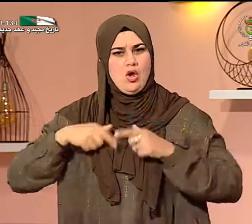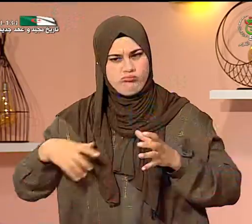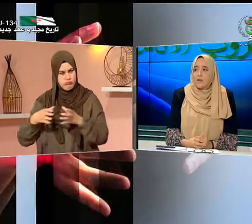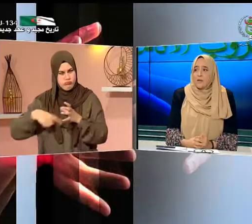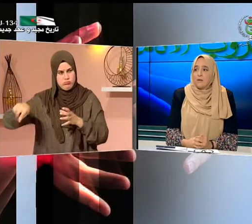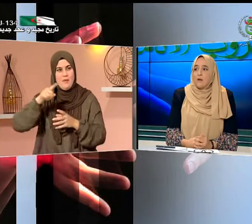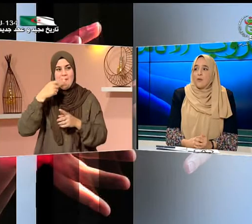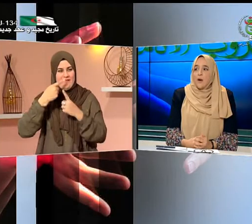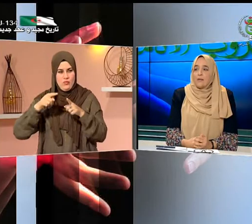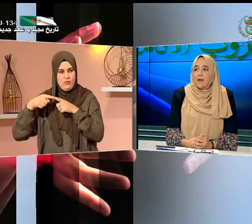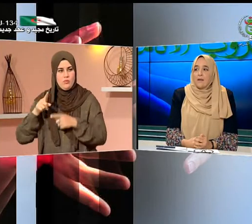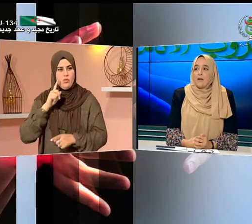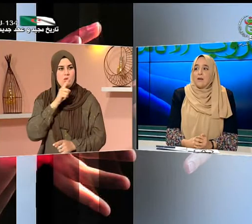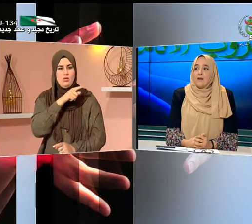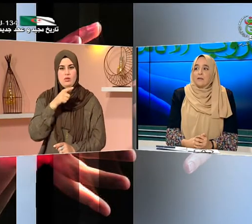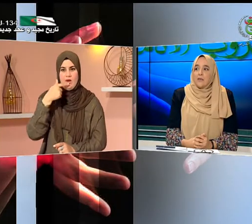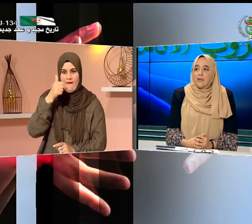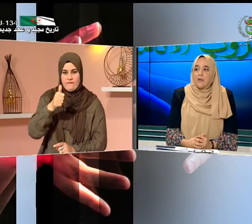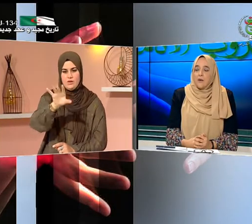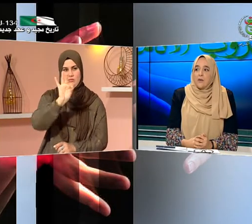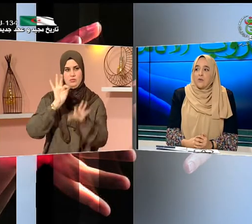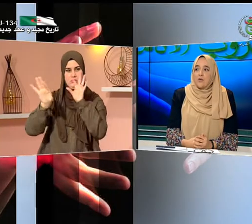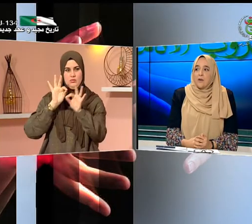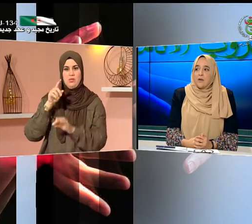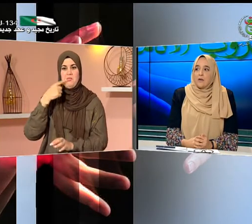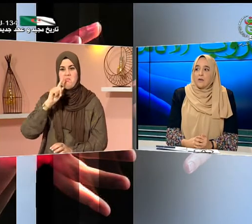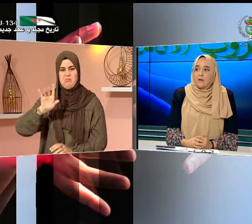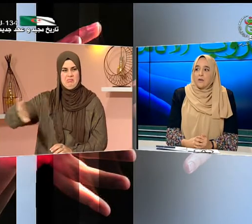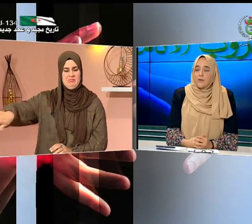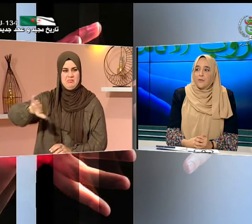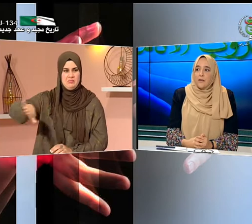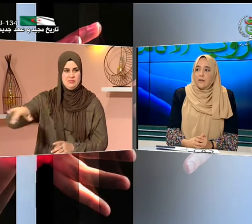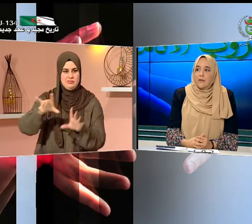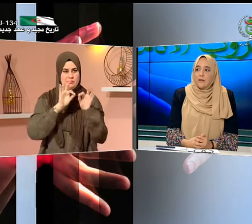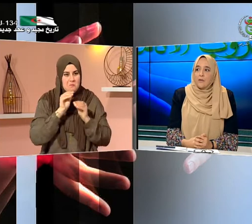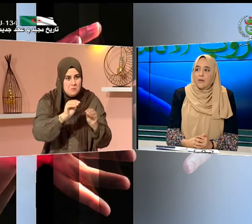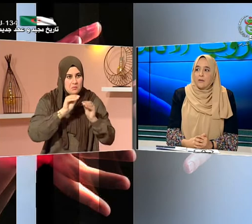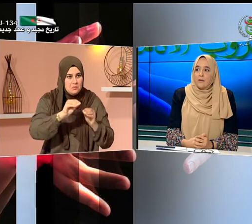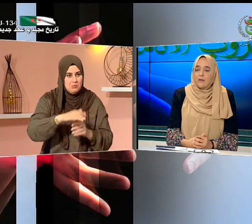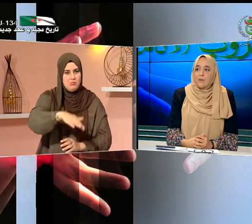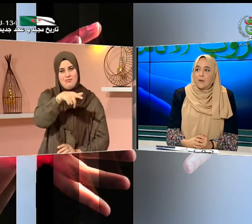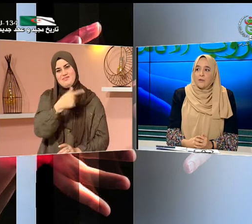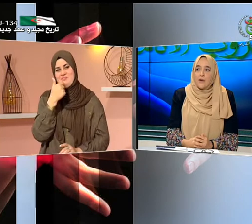الإشارية وحتى أن الطفل عندما يكون يعني هناك أطفال